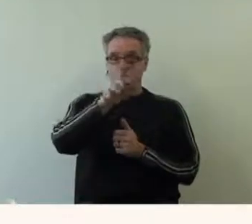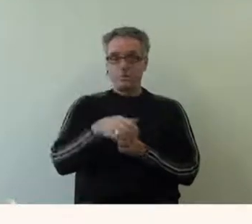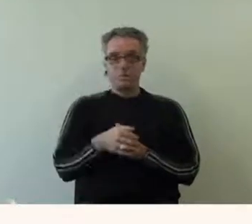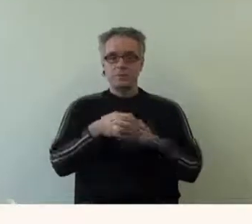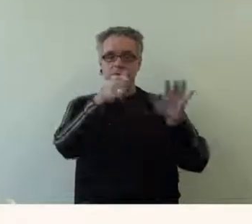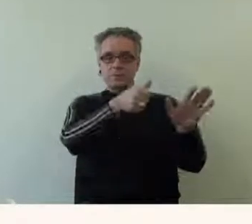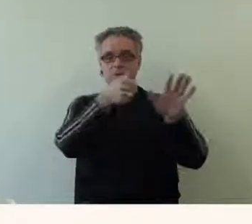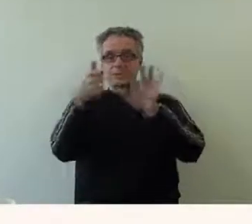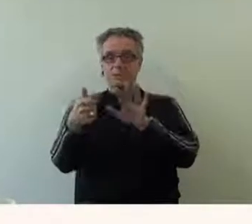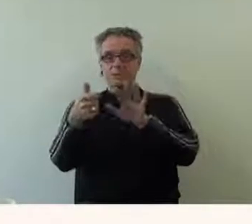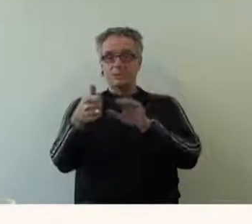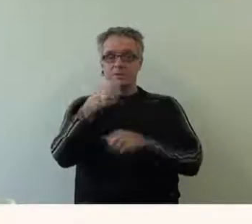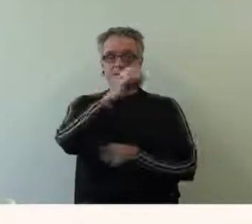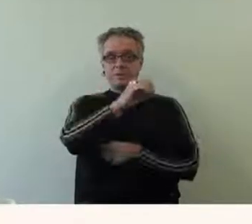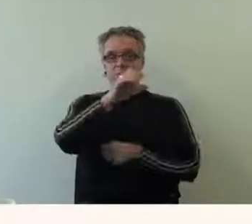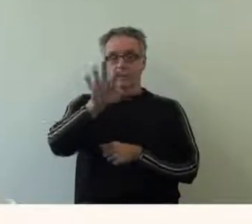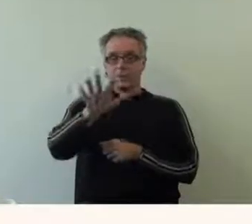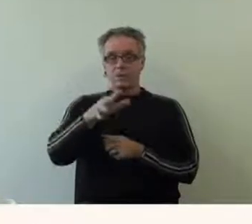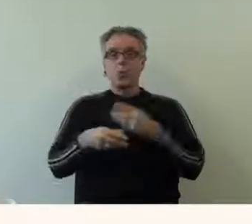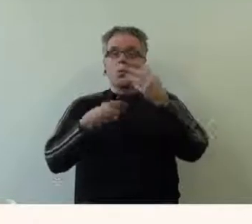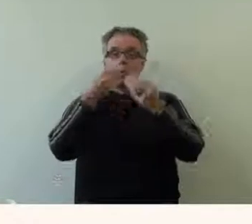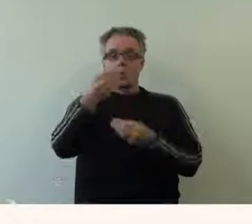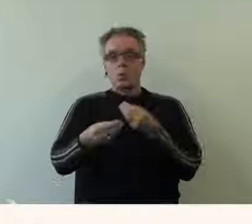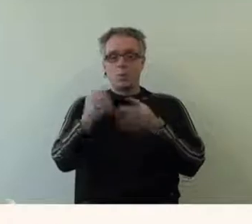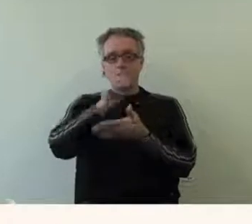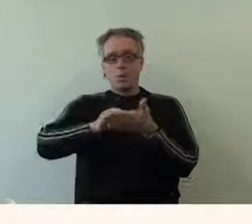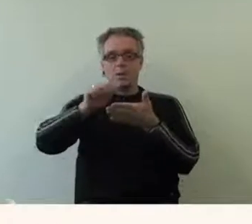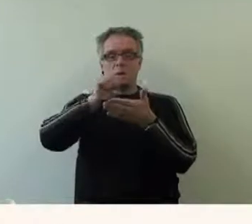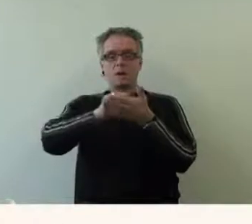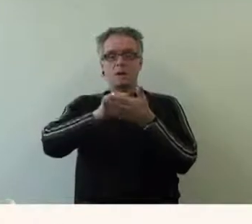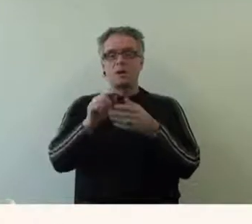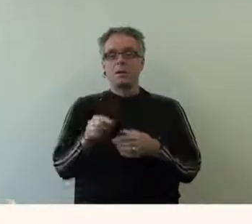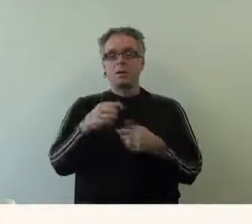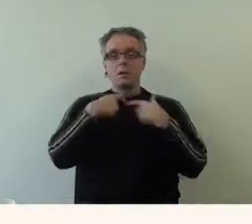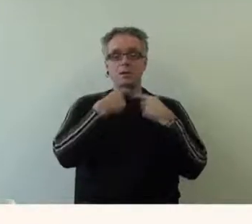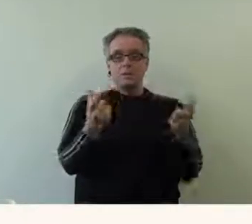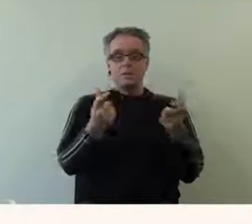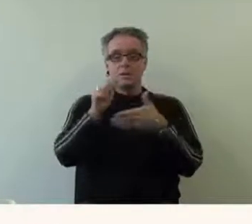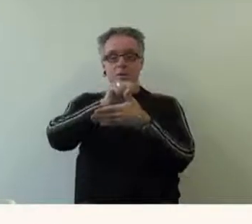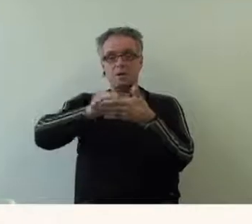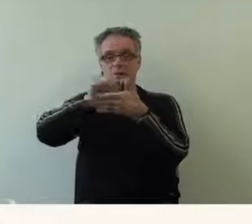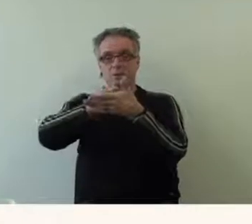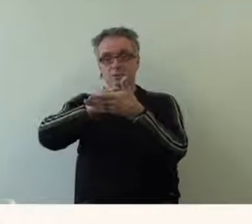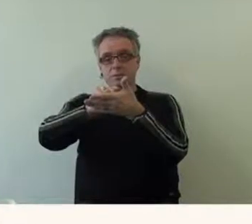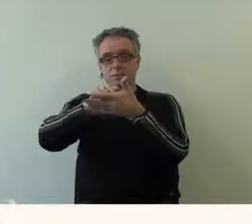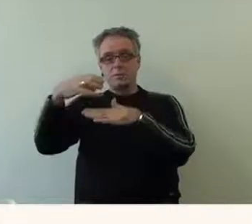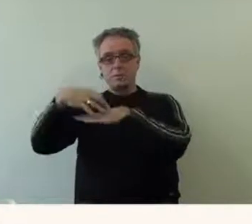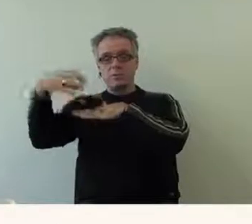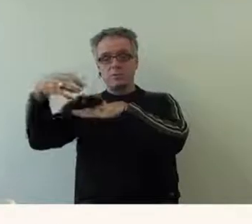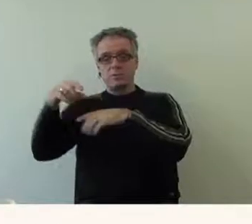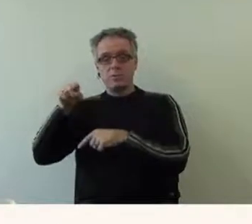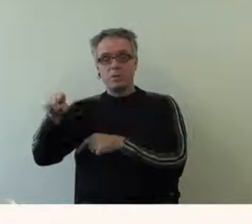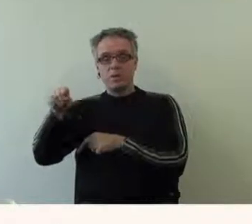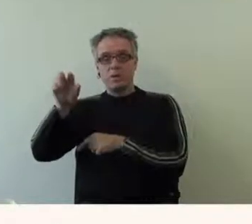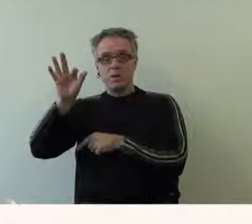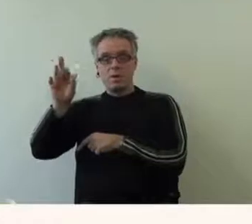ou par courriel à accessibilité arrobase les champs libres